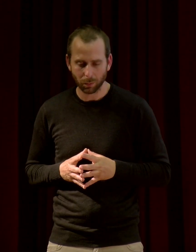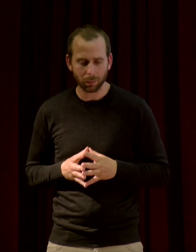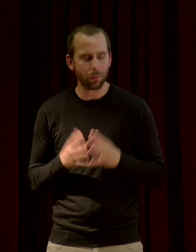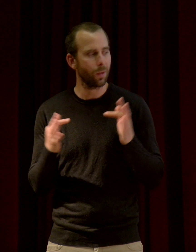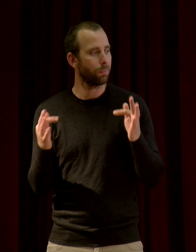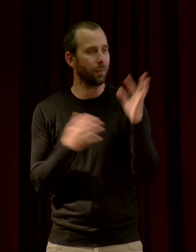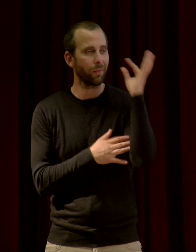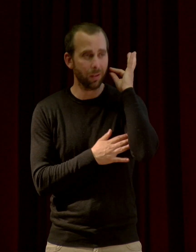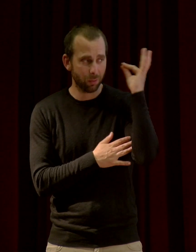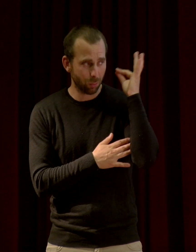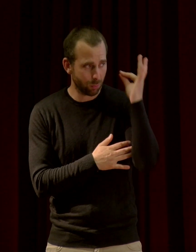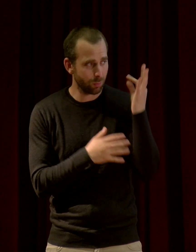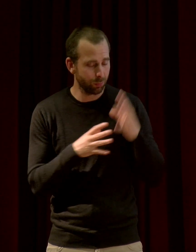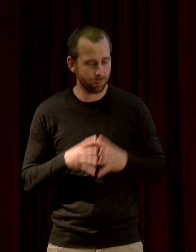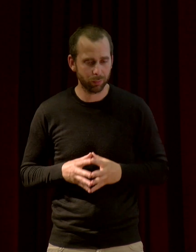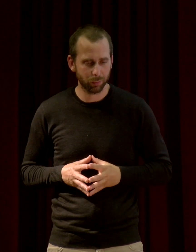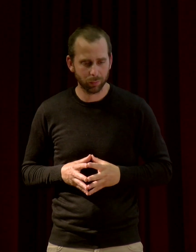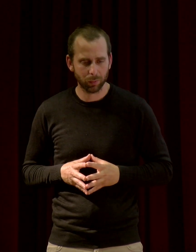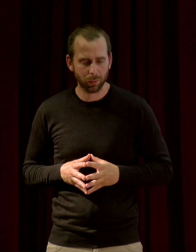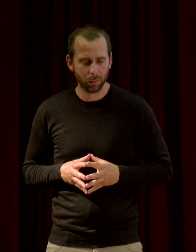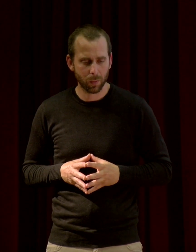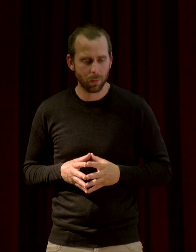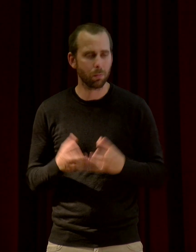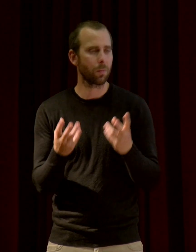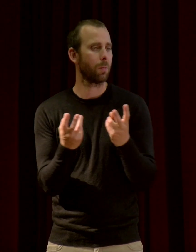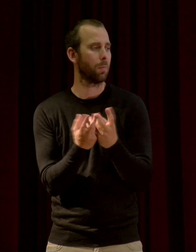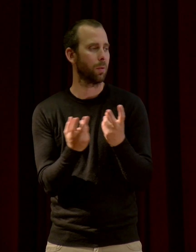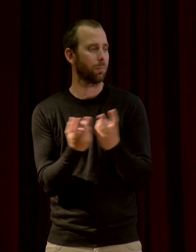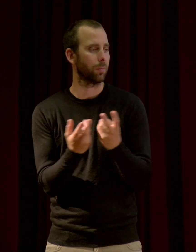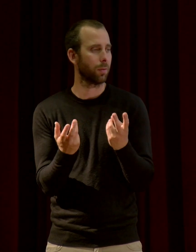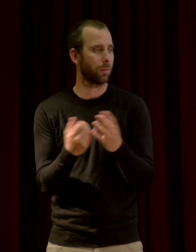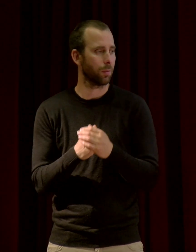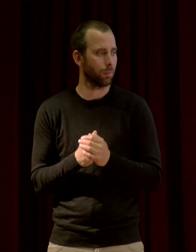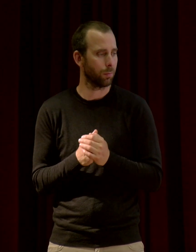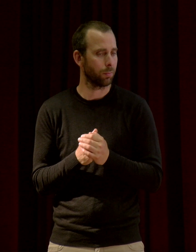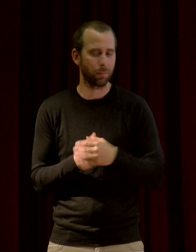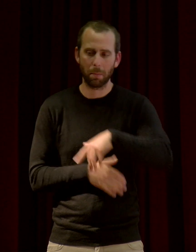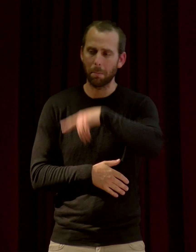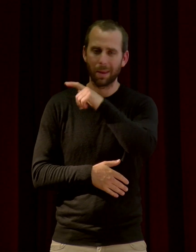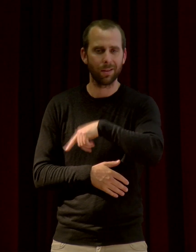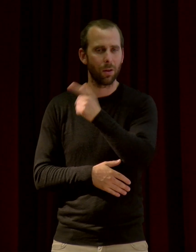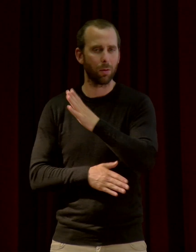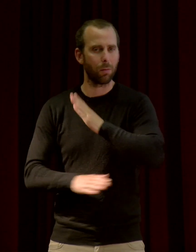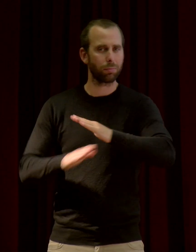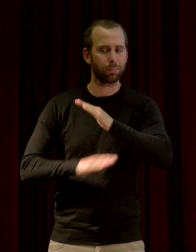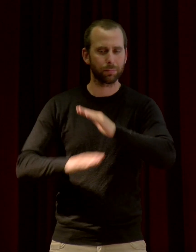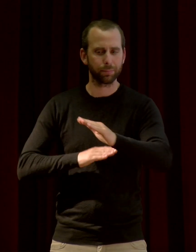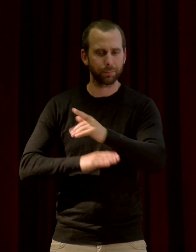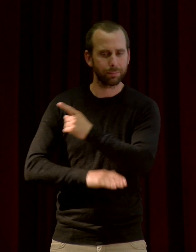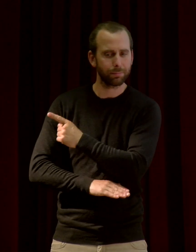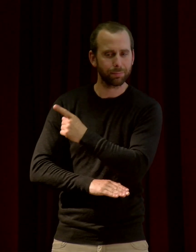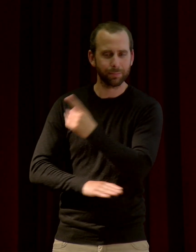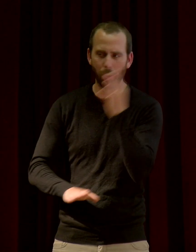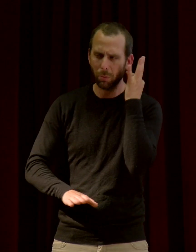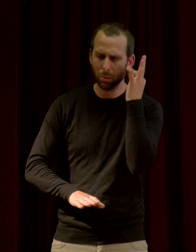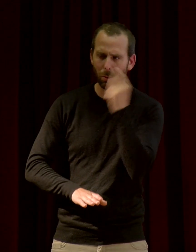les sons. Si l'on prend par exemple le son qu'émet un maître d'art martial concernant ce que l appelle le